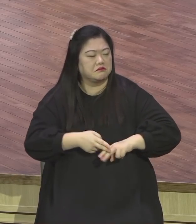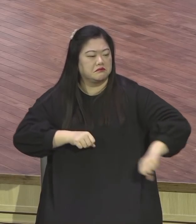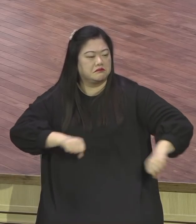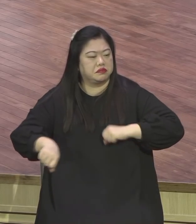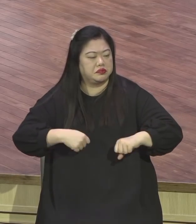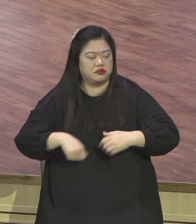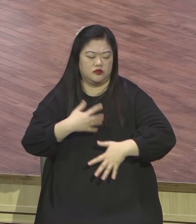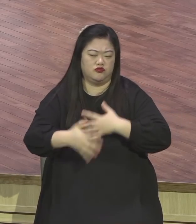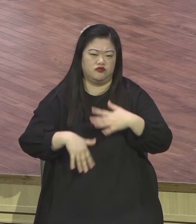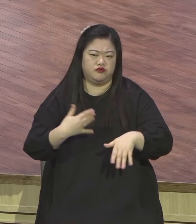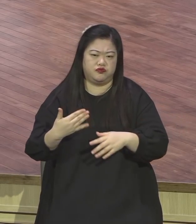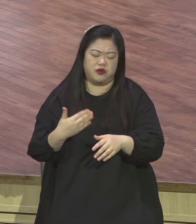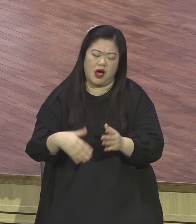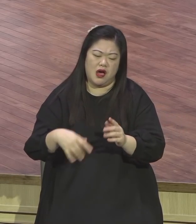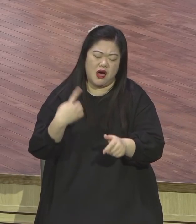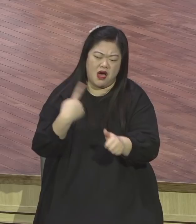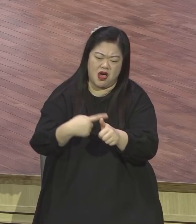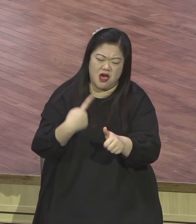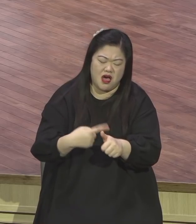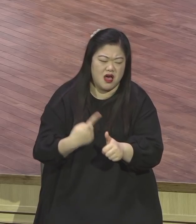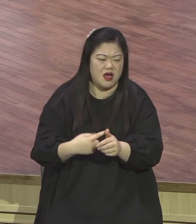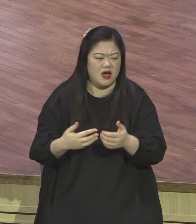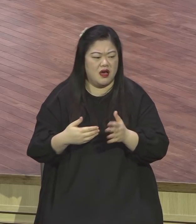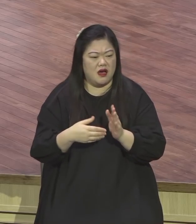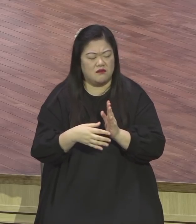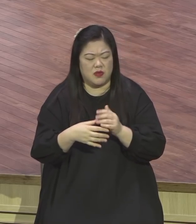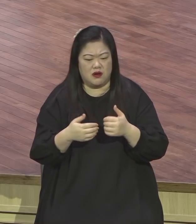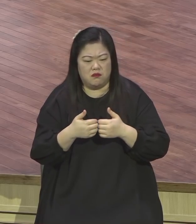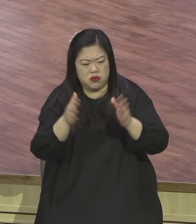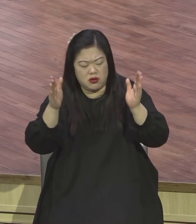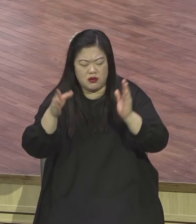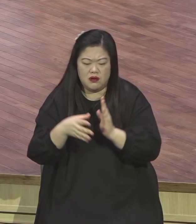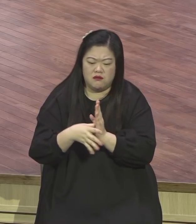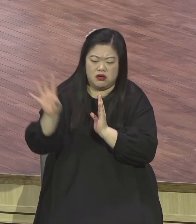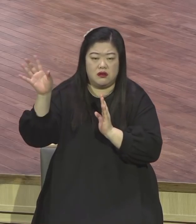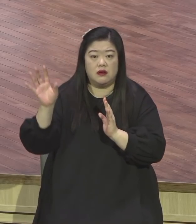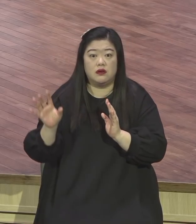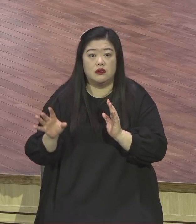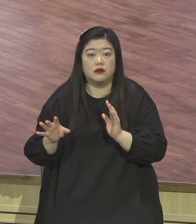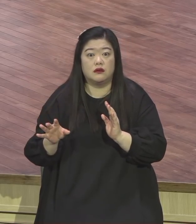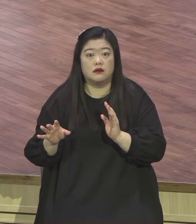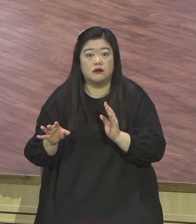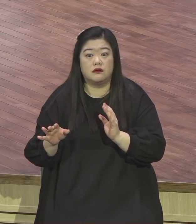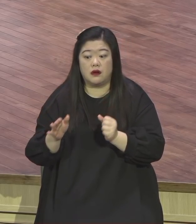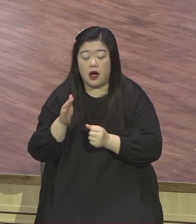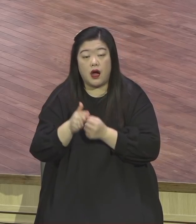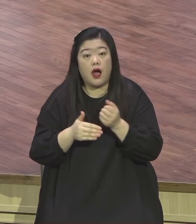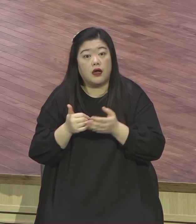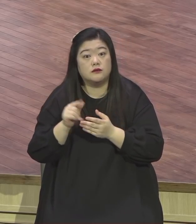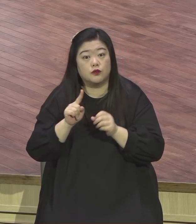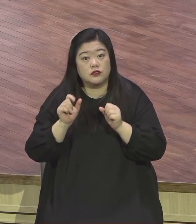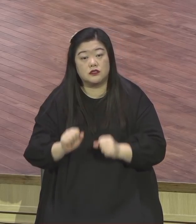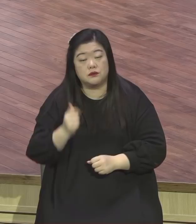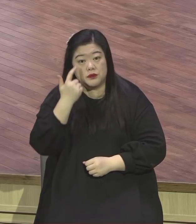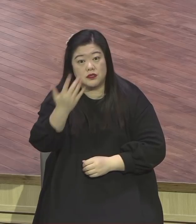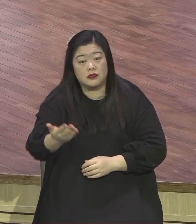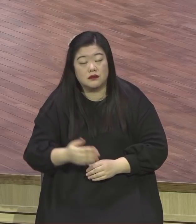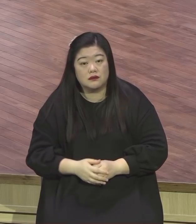함부로 행도하고 그래서 사는 겁니다. 하나님은 없어요. 그러니까 또 구원 받아서 그러니까 또 자녀니까 또 오길